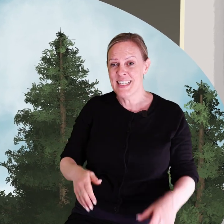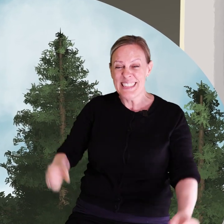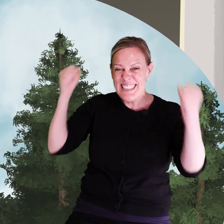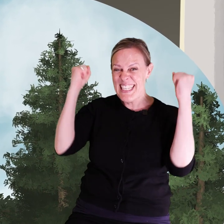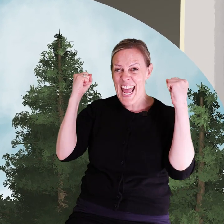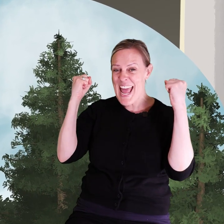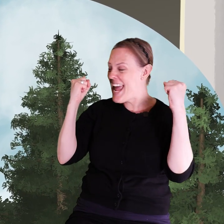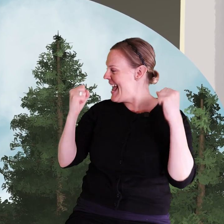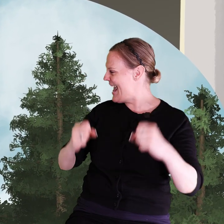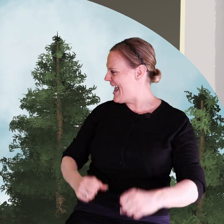Yeah!